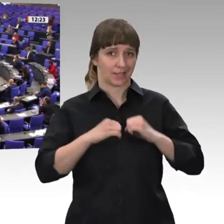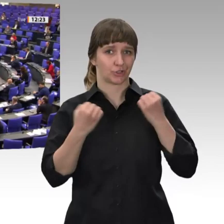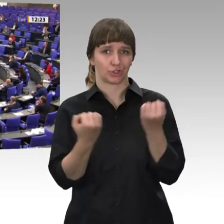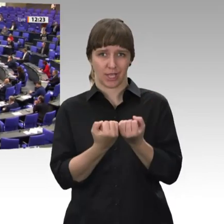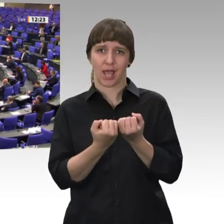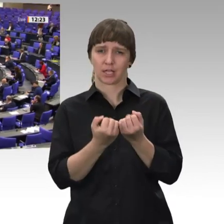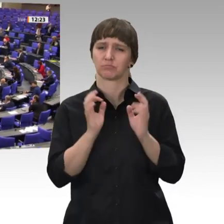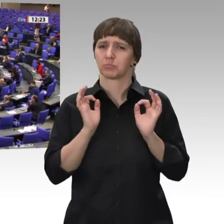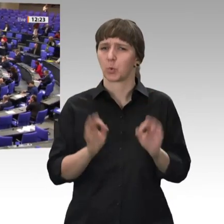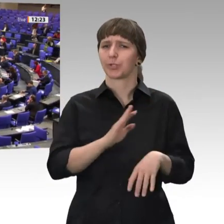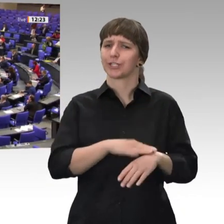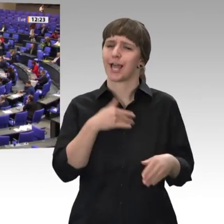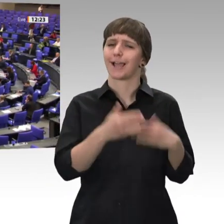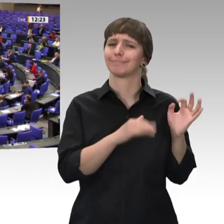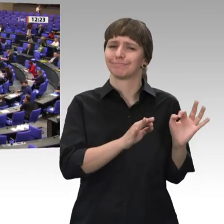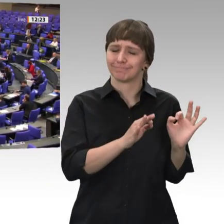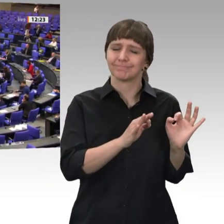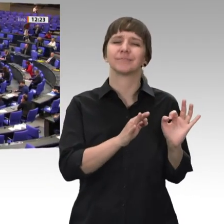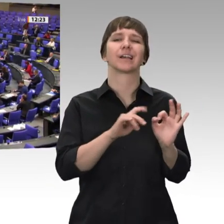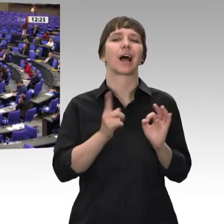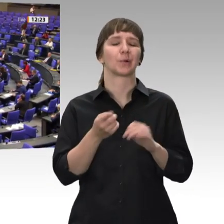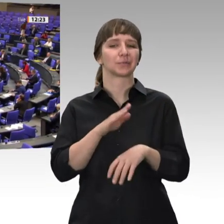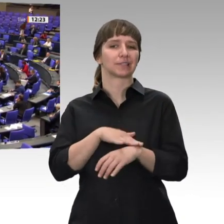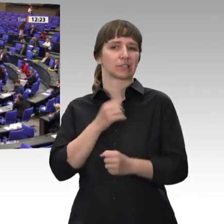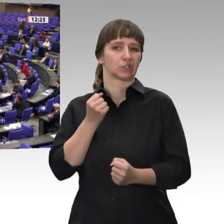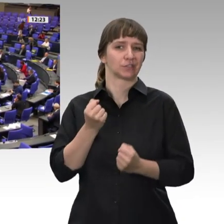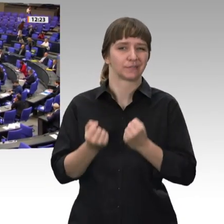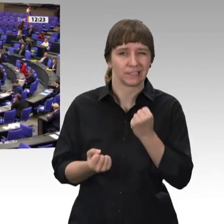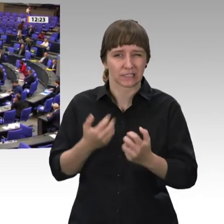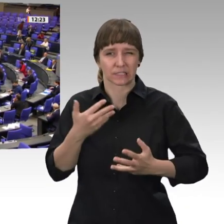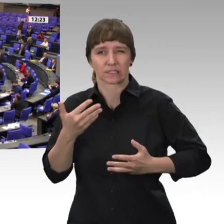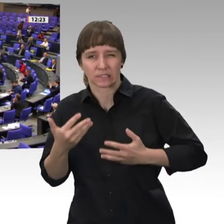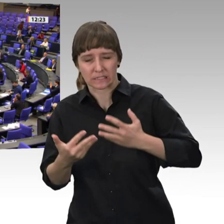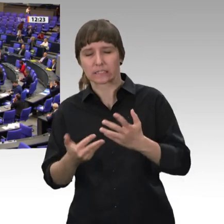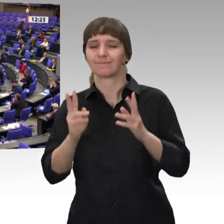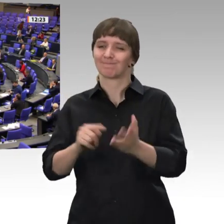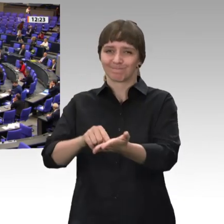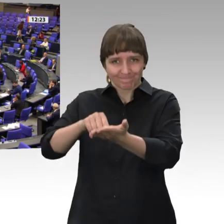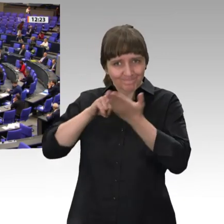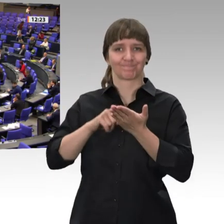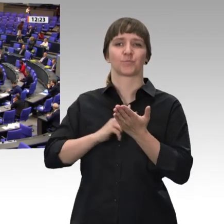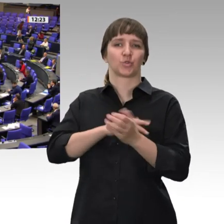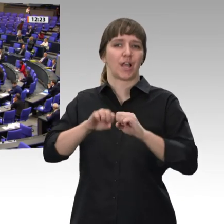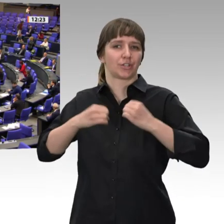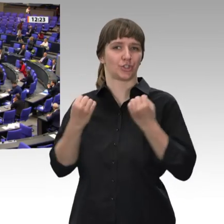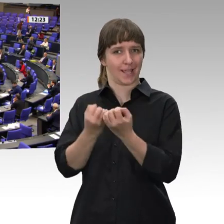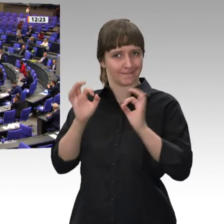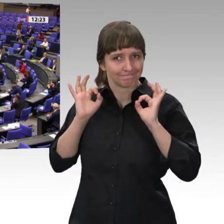Wenn es knackt und knirscht, wird deutlich, ob der Sozialstaat funktioniert. In der Krise wird deutlich, ob die Demokratie